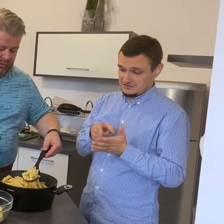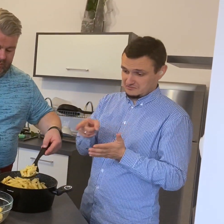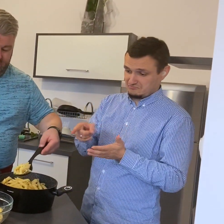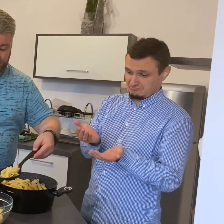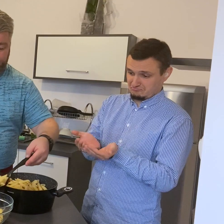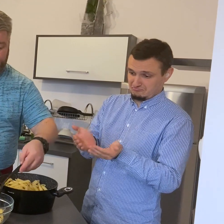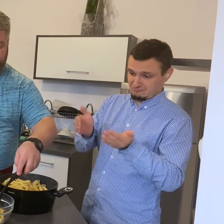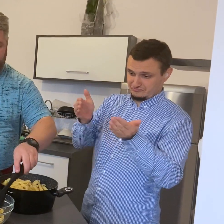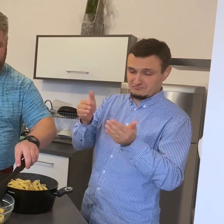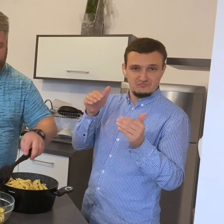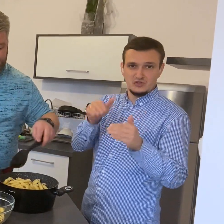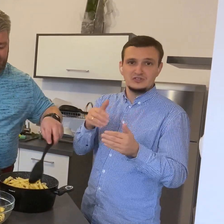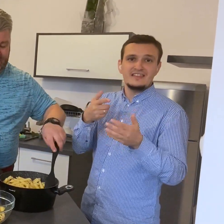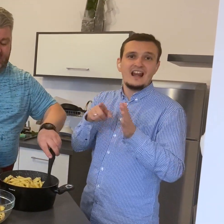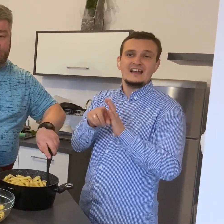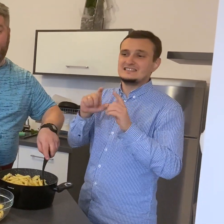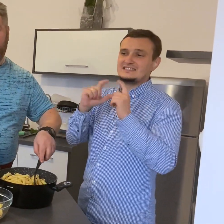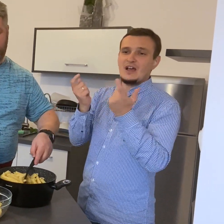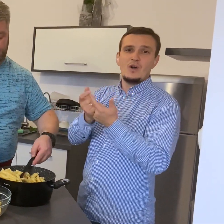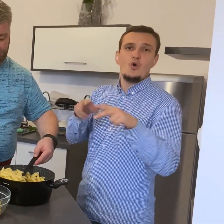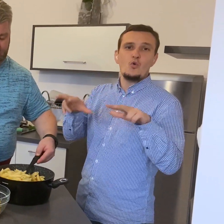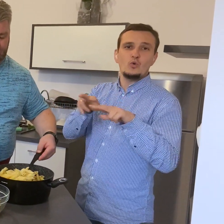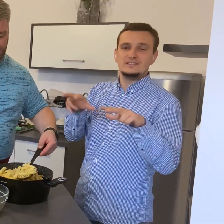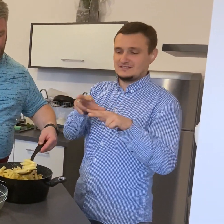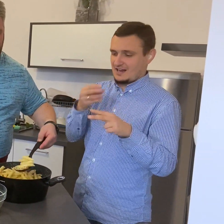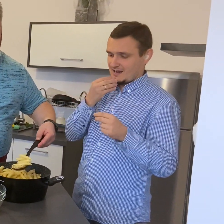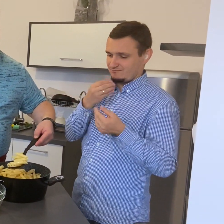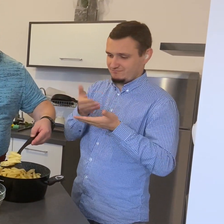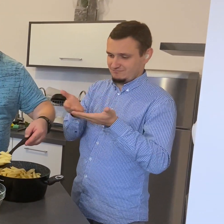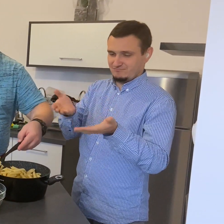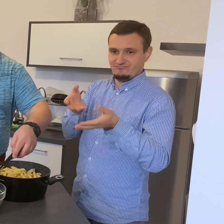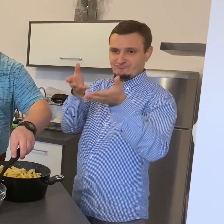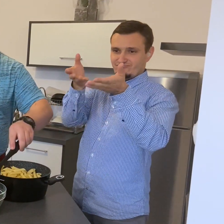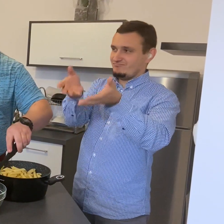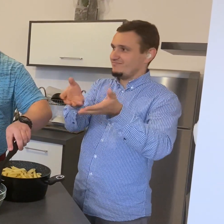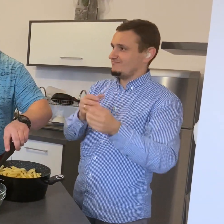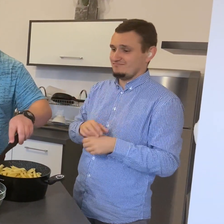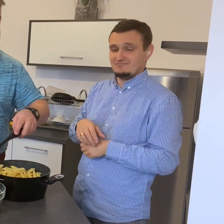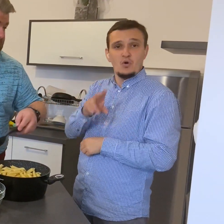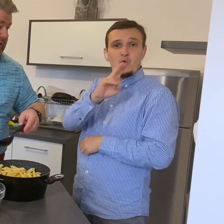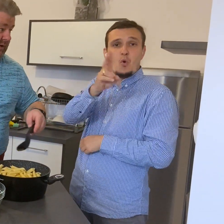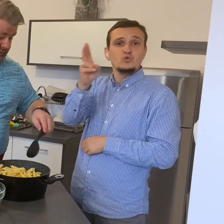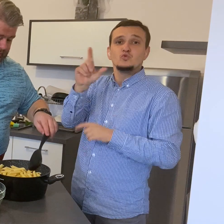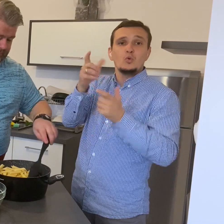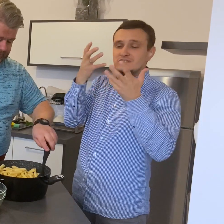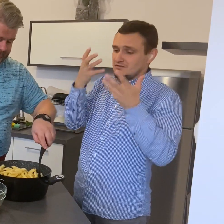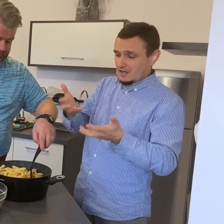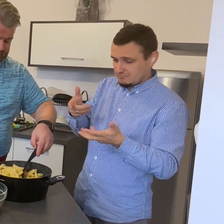Więc położymy miskę makaronu na stole, żeby każdy sobie nałożył tyle, ile chce, prawda?